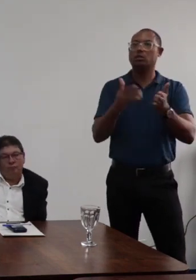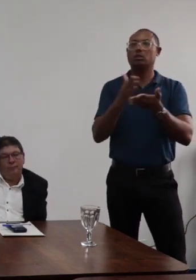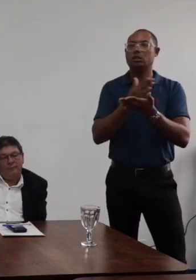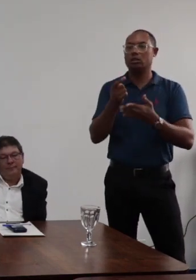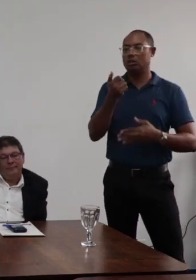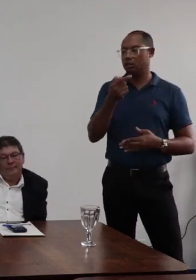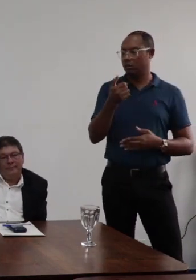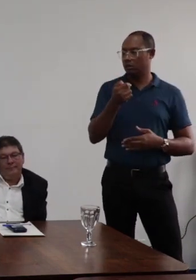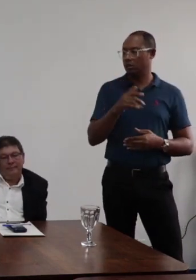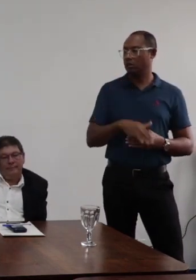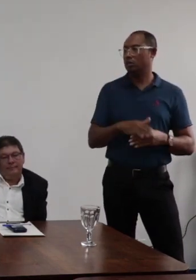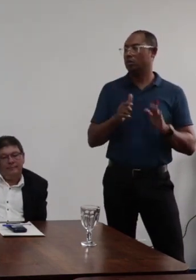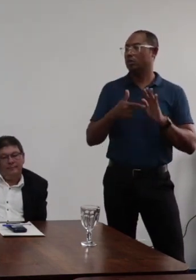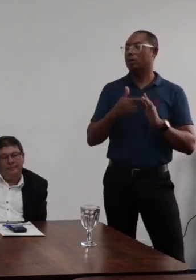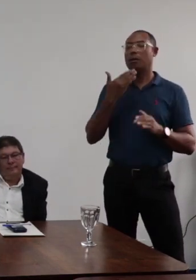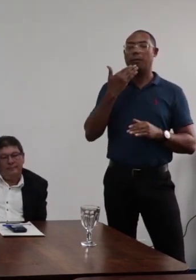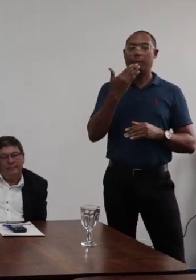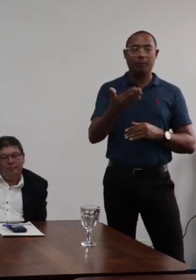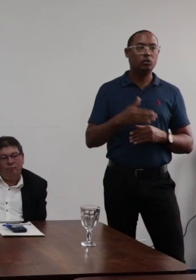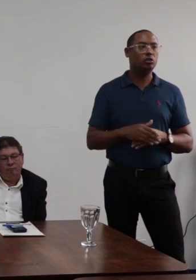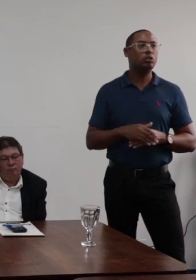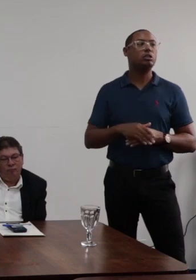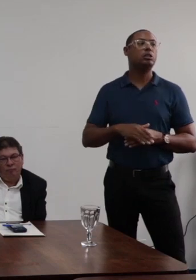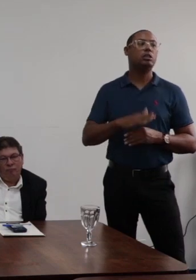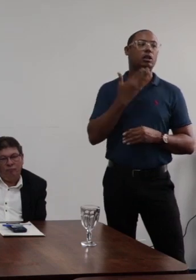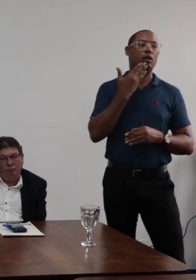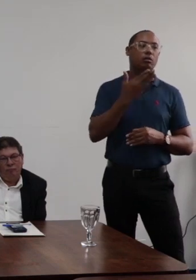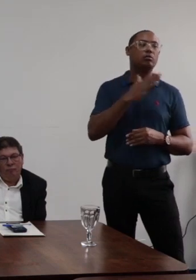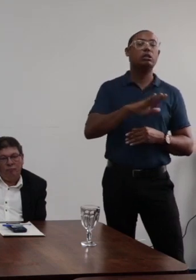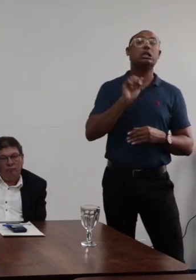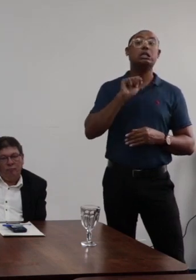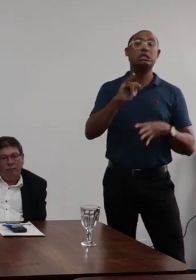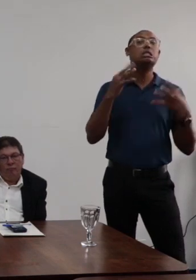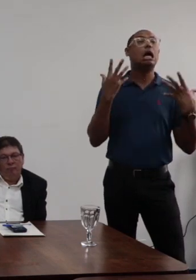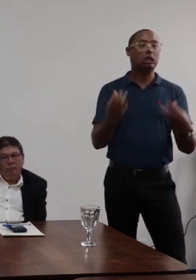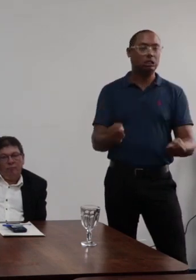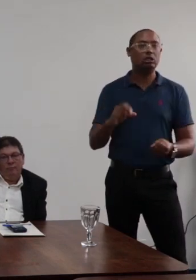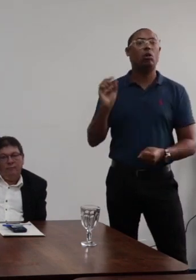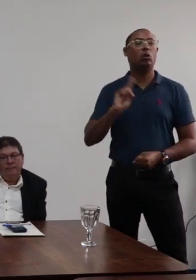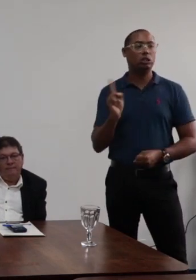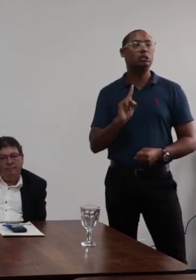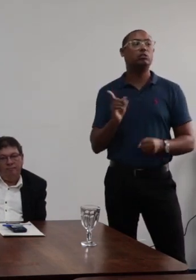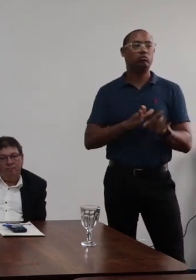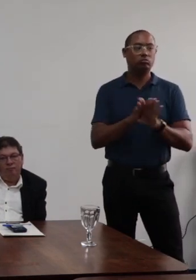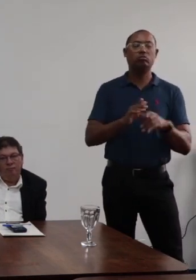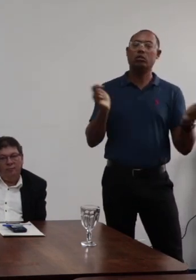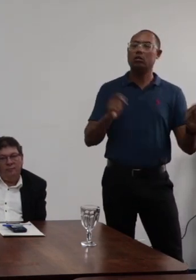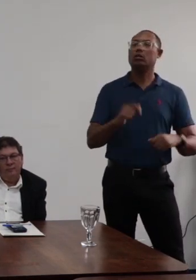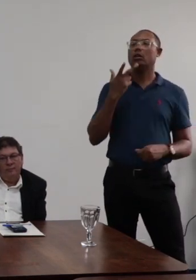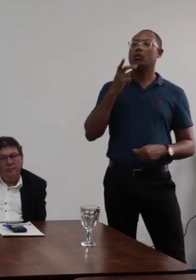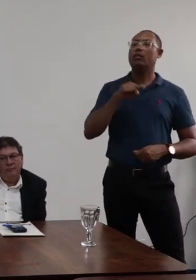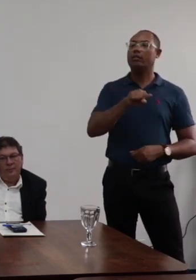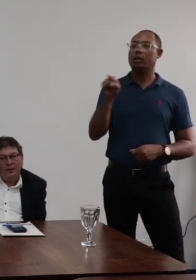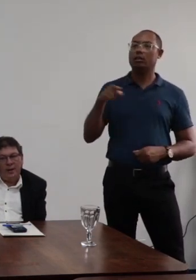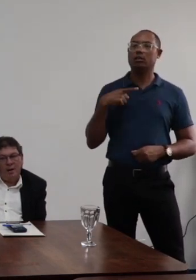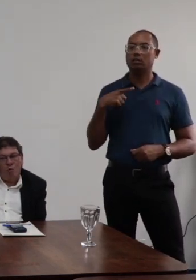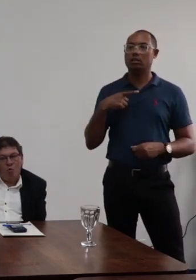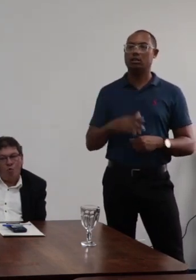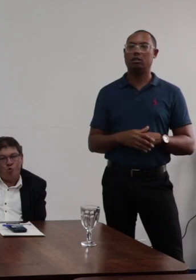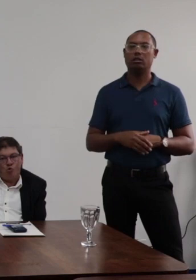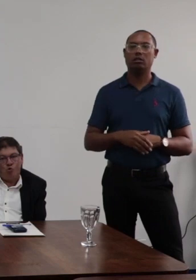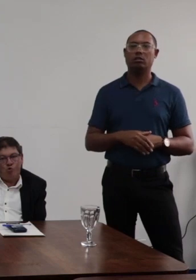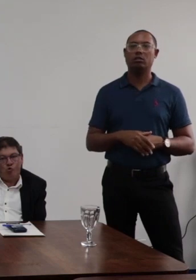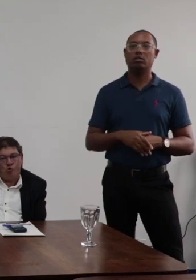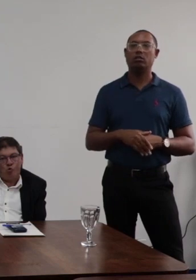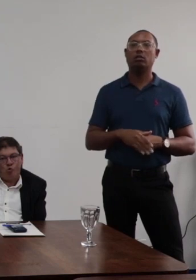instantes. Então, primeiro, eu queria pedir a autorização, a aprovação desse conselho para que nós pudéssemos contar com a participação